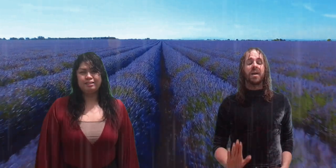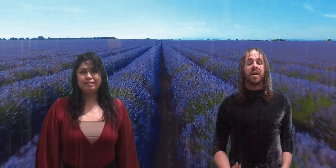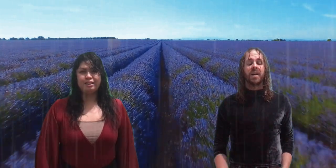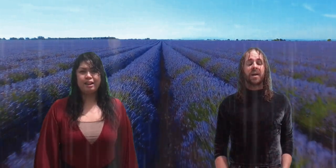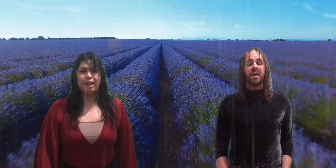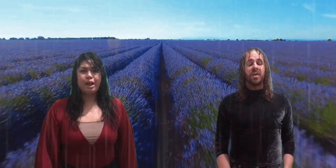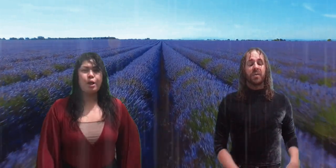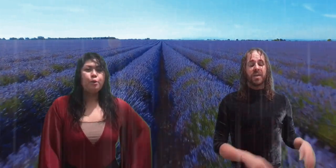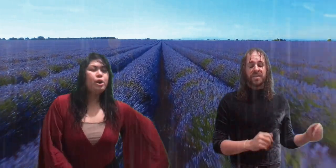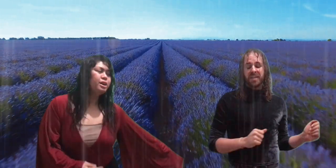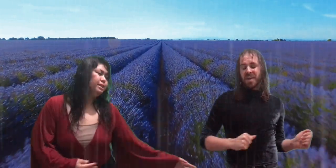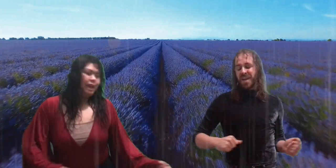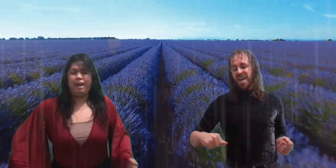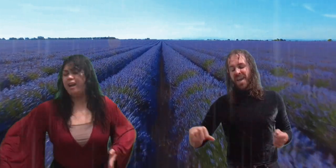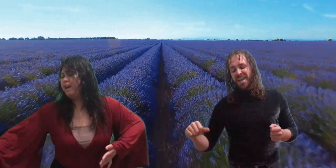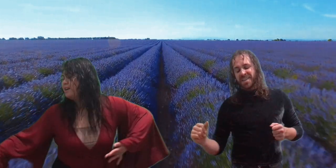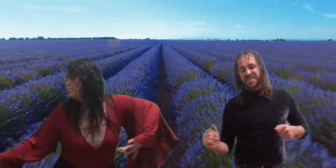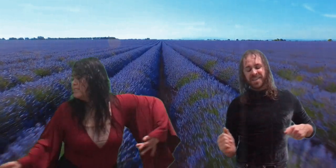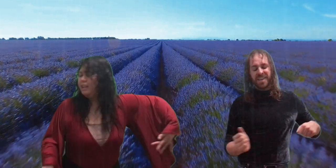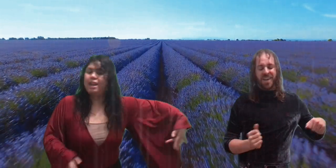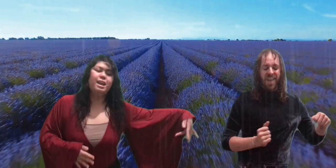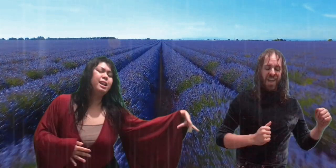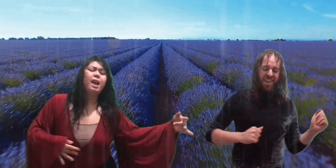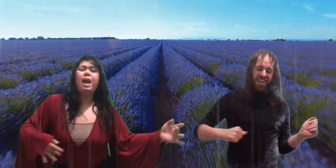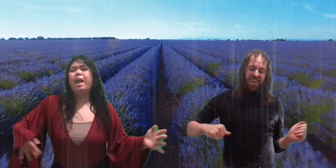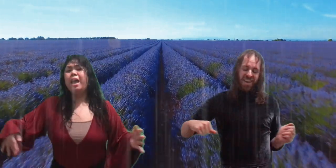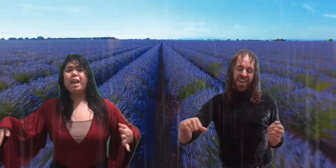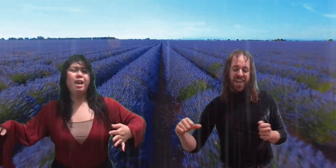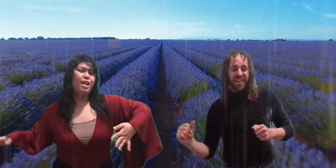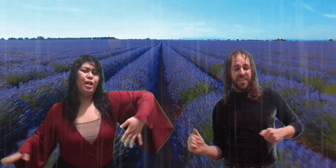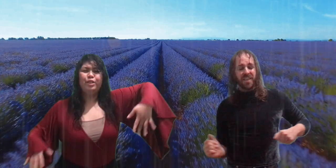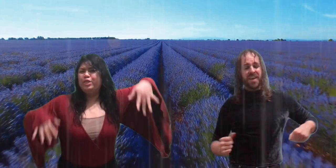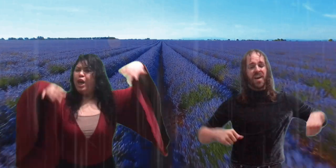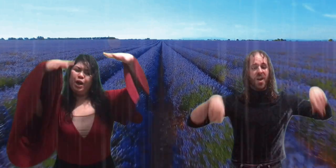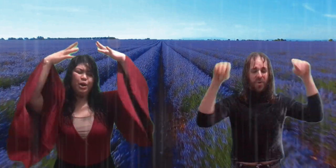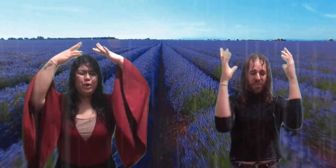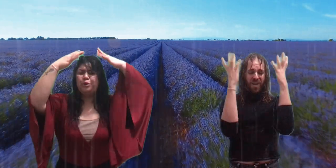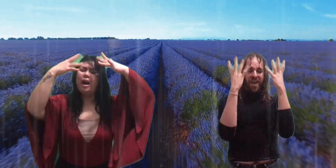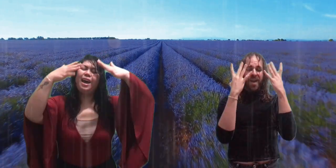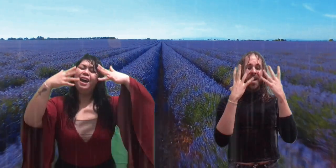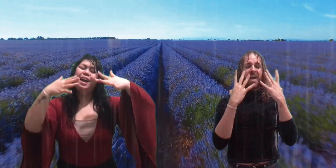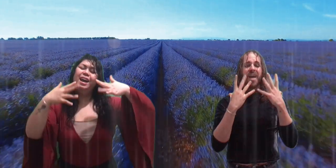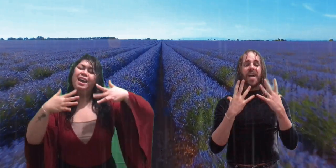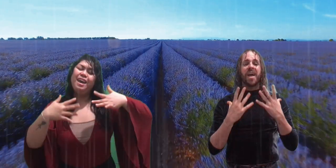We're dancing in the rain